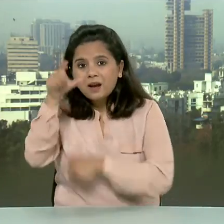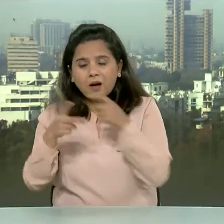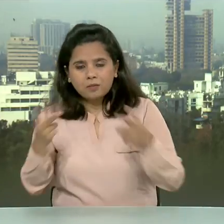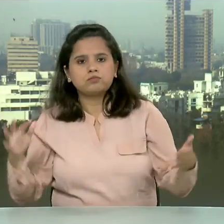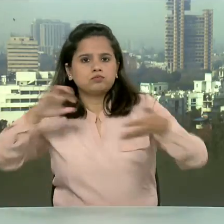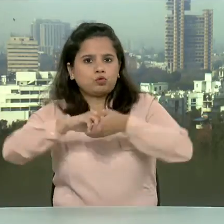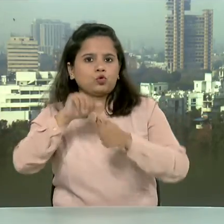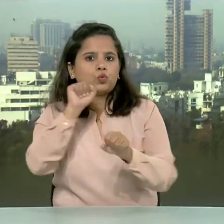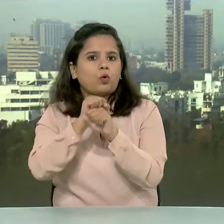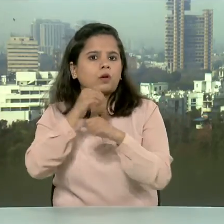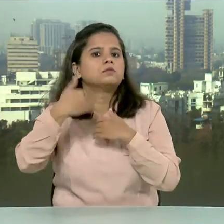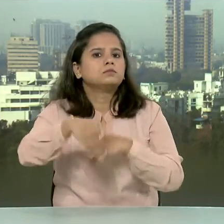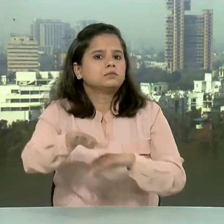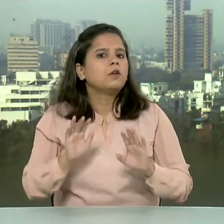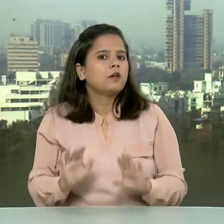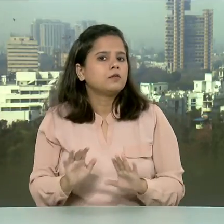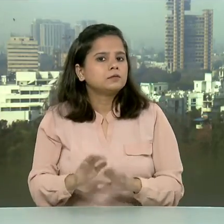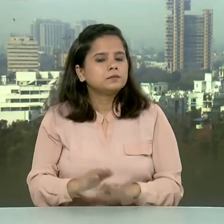काम करेंगी